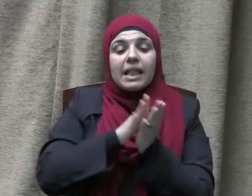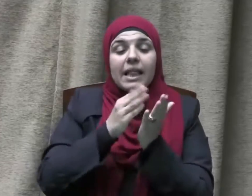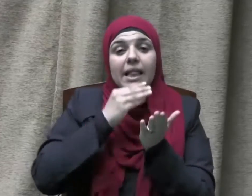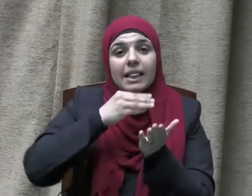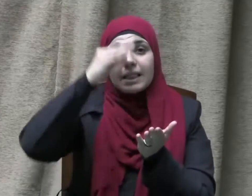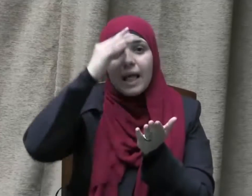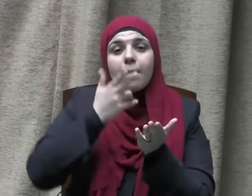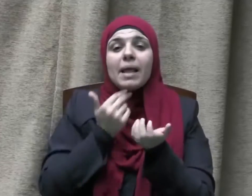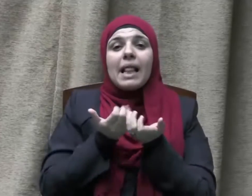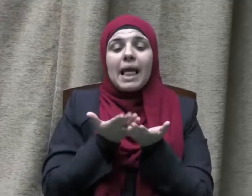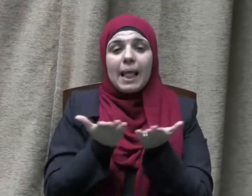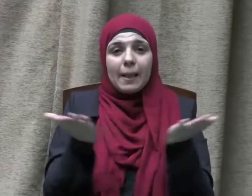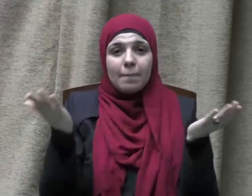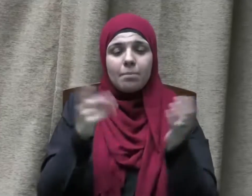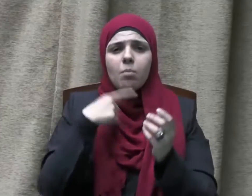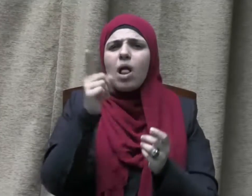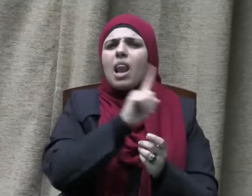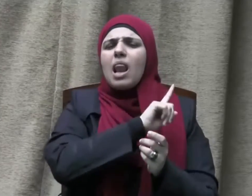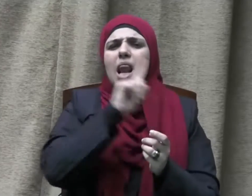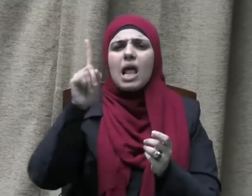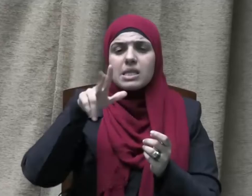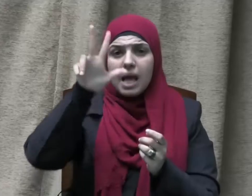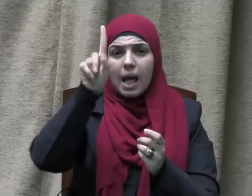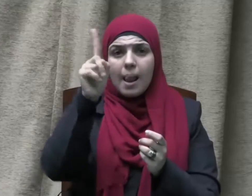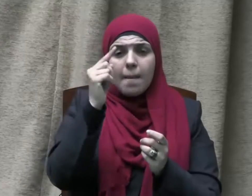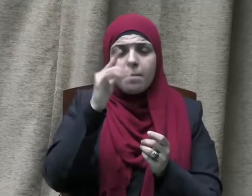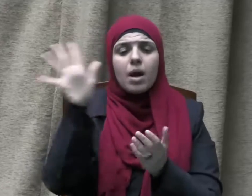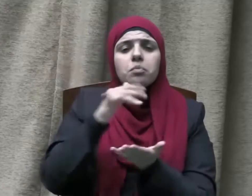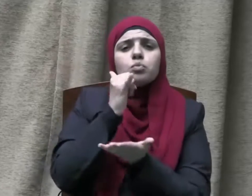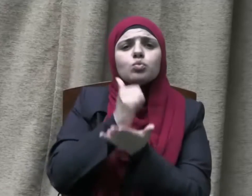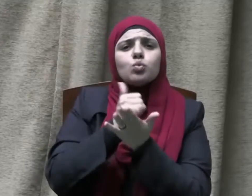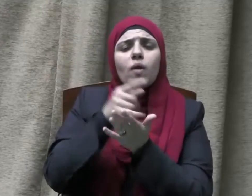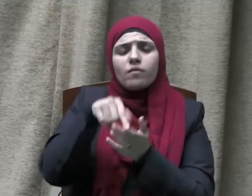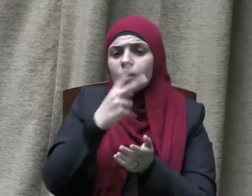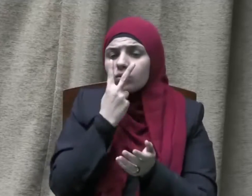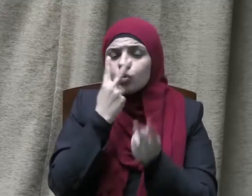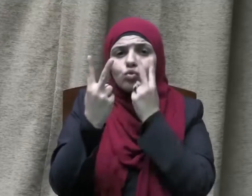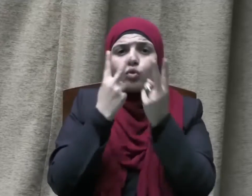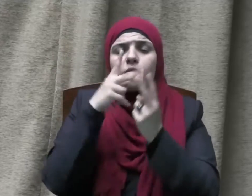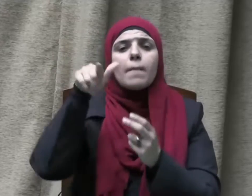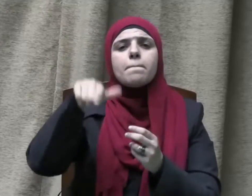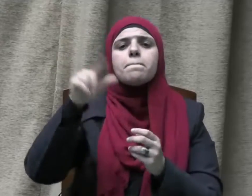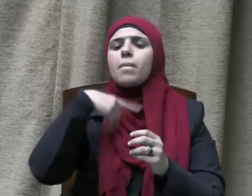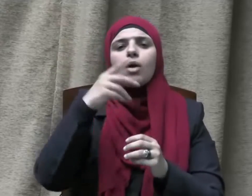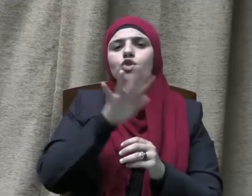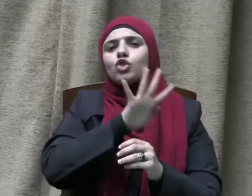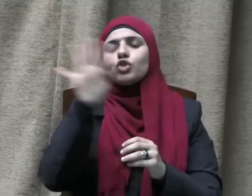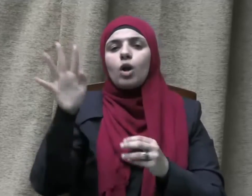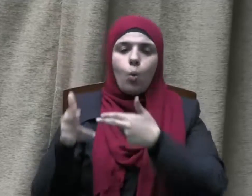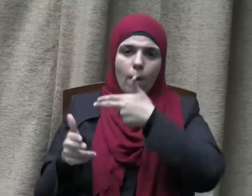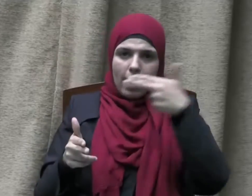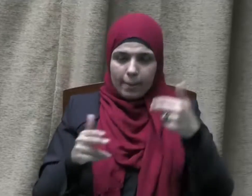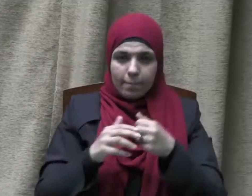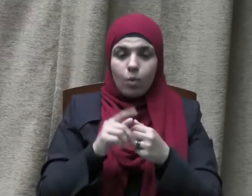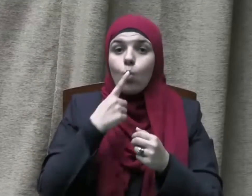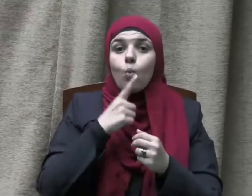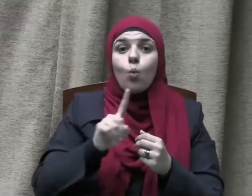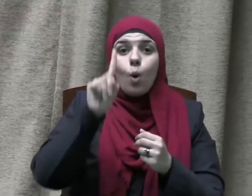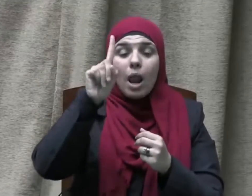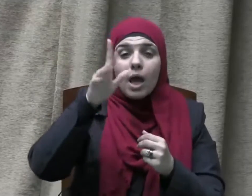الكريم ليس البر أن تولوا وجوهكم قبل المشرق والمغرب ولكن البر